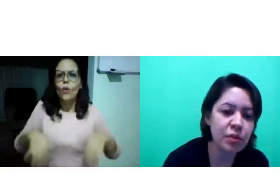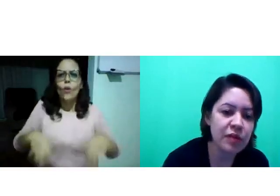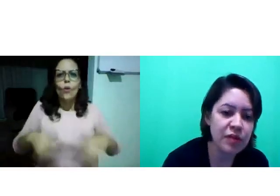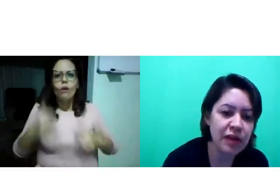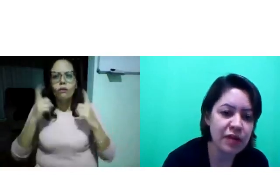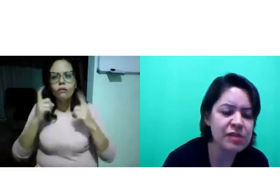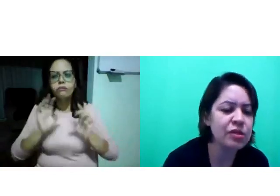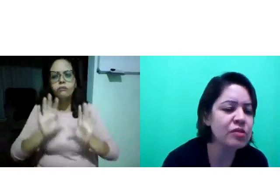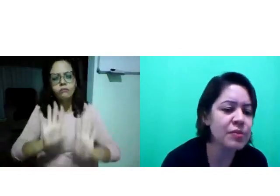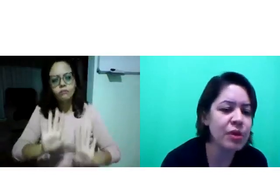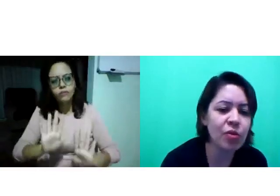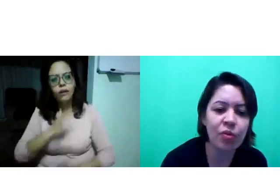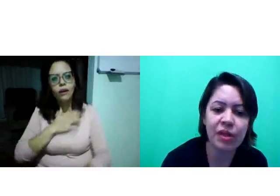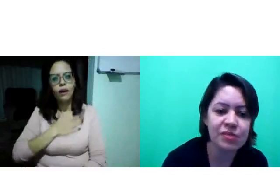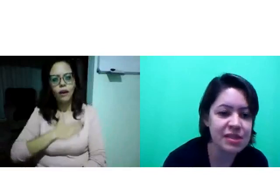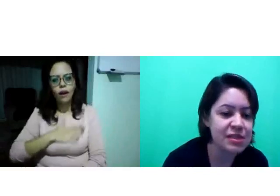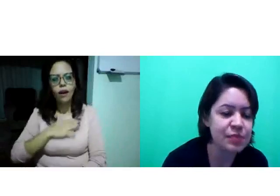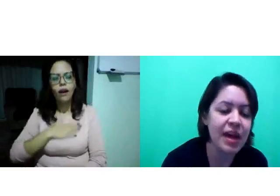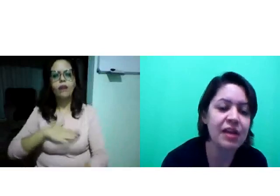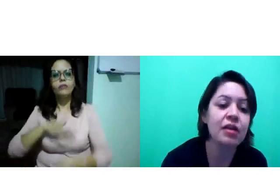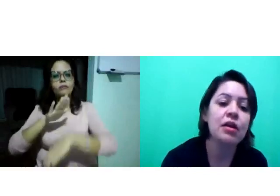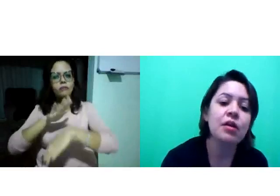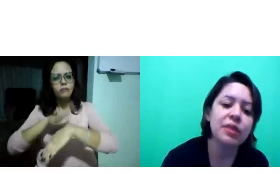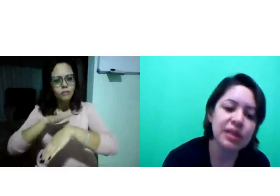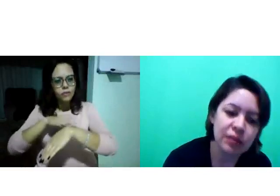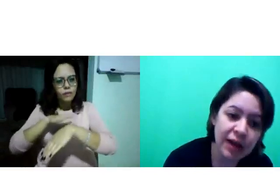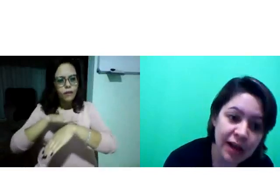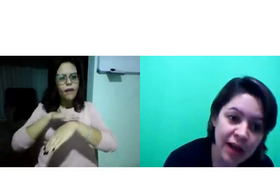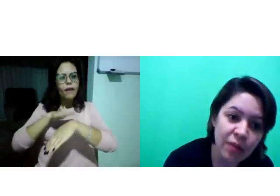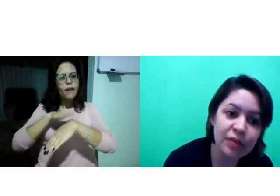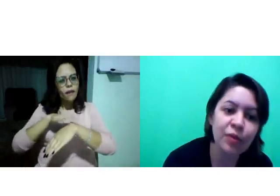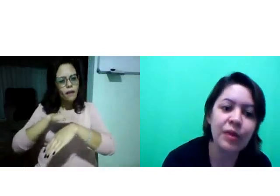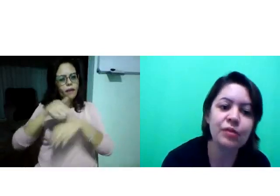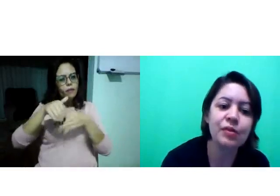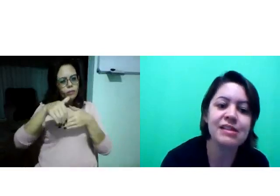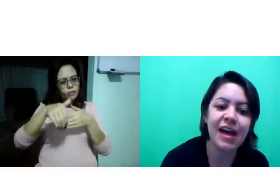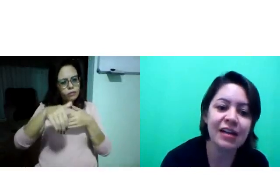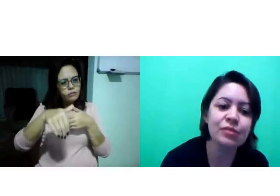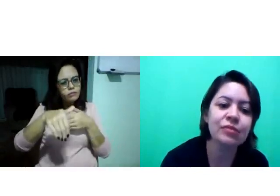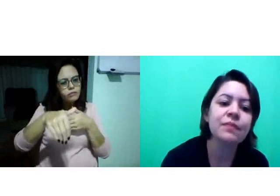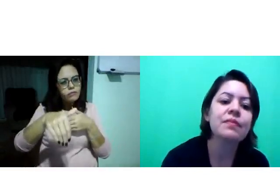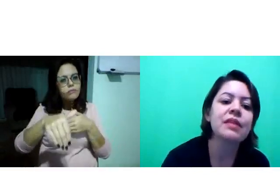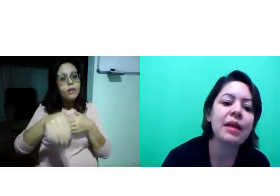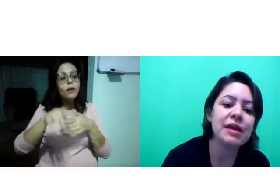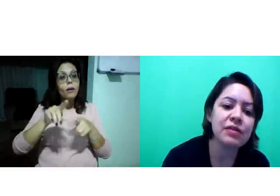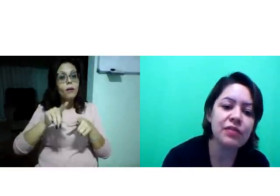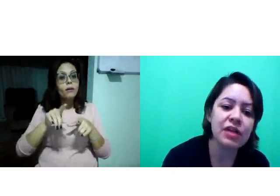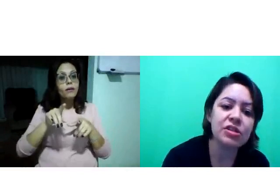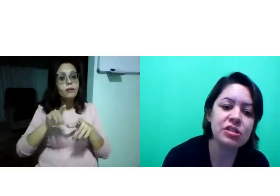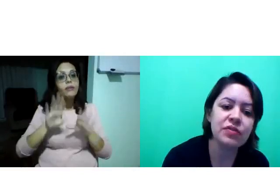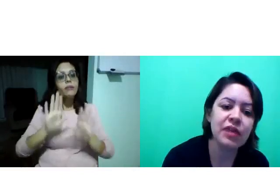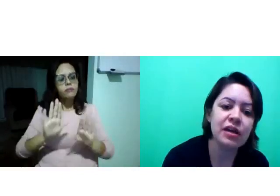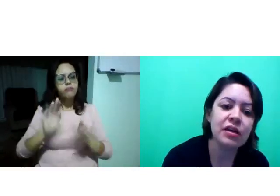tudo isso, como que vai ficar a avaliação. Então, não se preocupem, não se desesperem, mantenham a calma no momento exato, né?